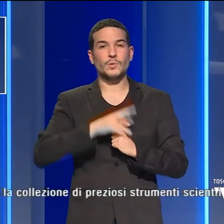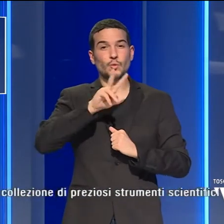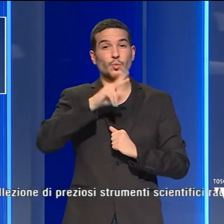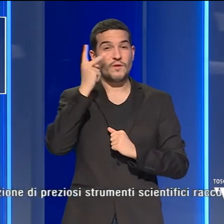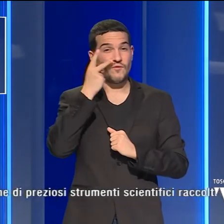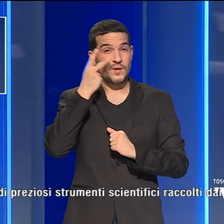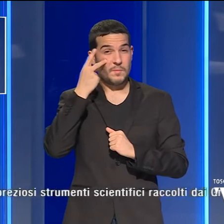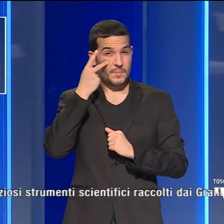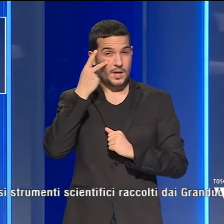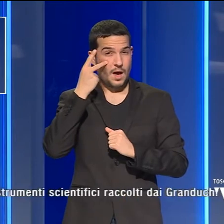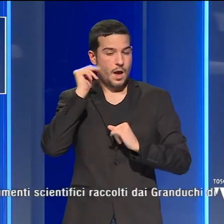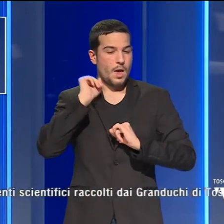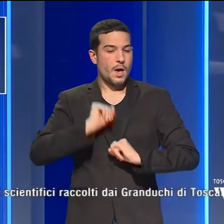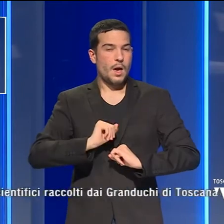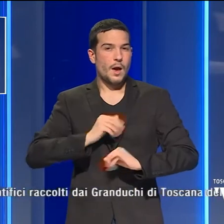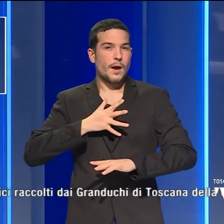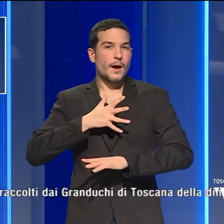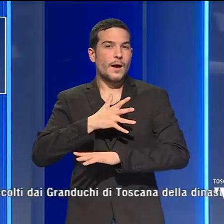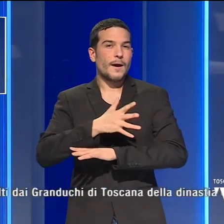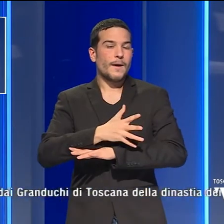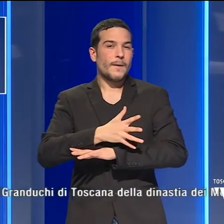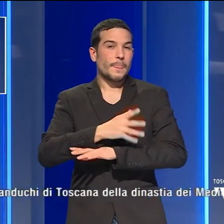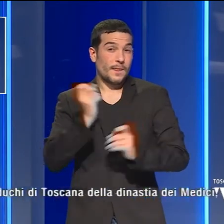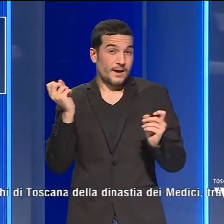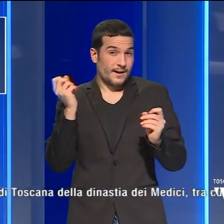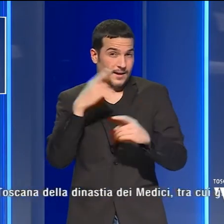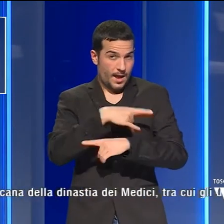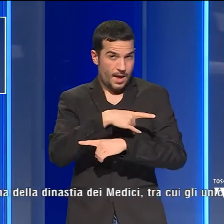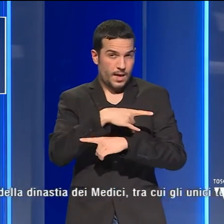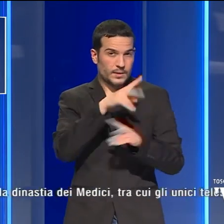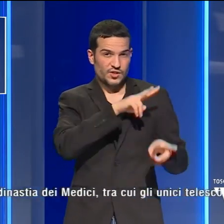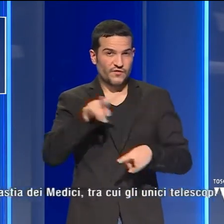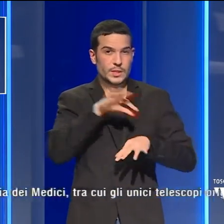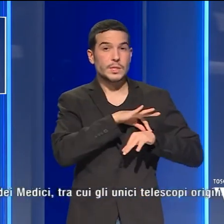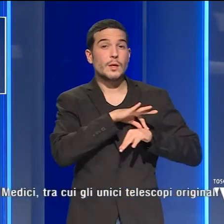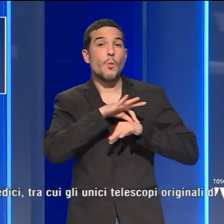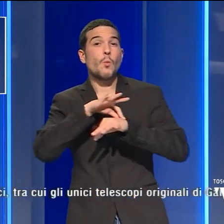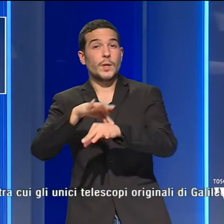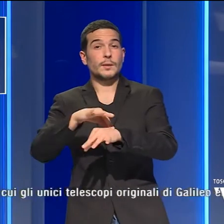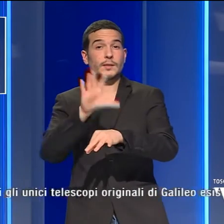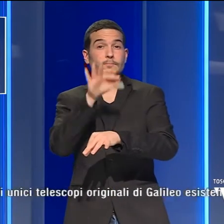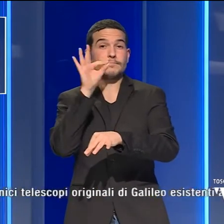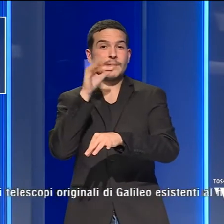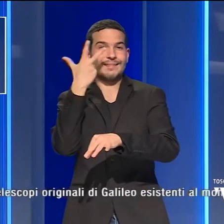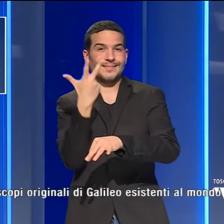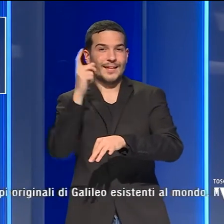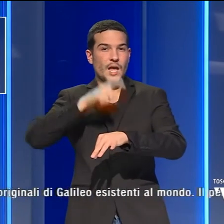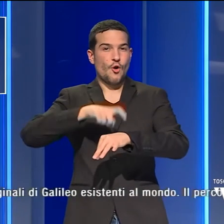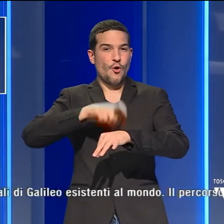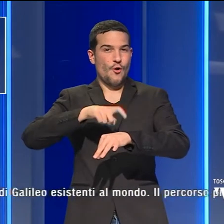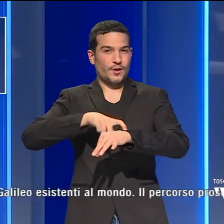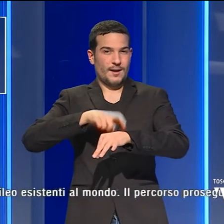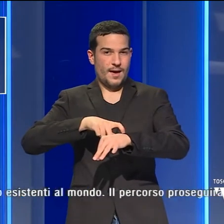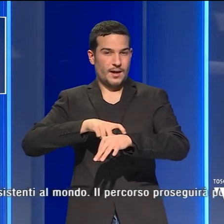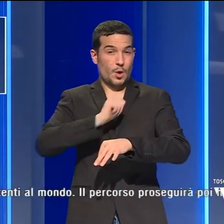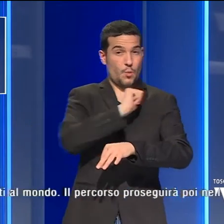inoltre, sarà possibile partecipare gratuitamente a visite guidate, scegliendo tra tre diversi orari,